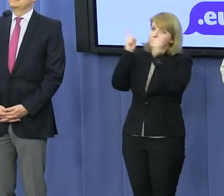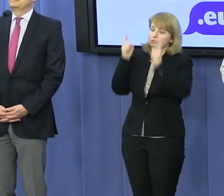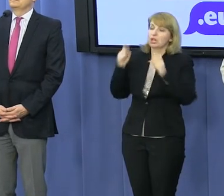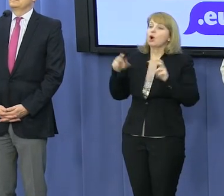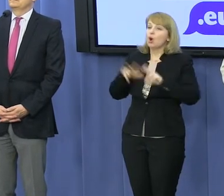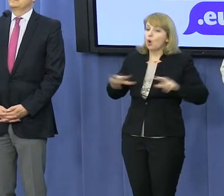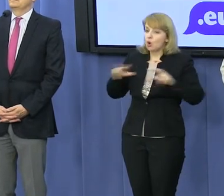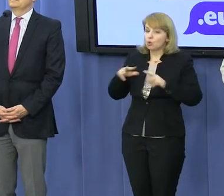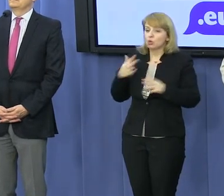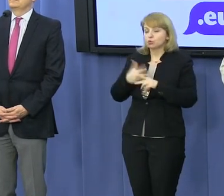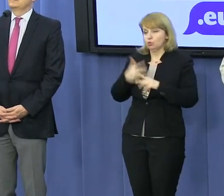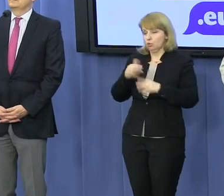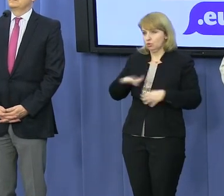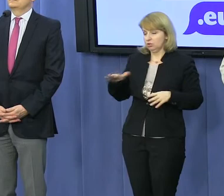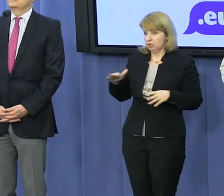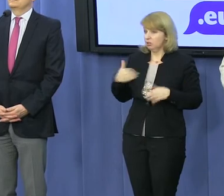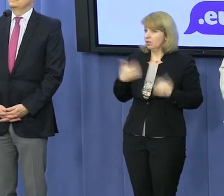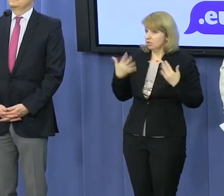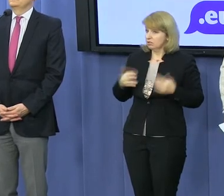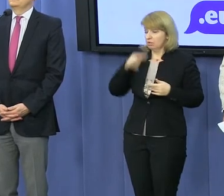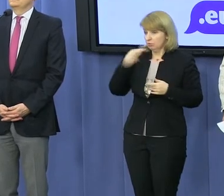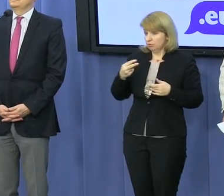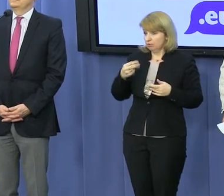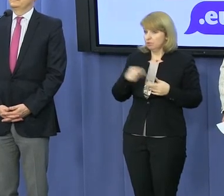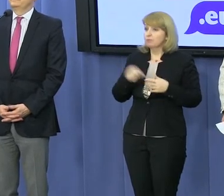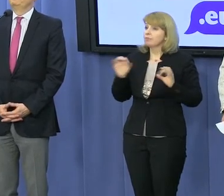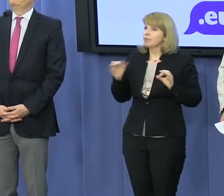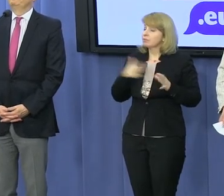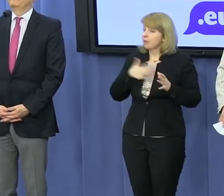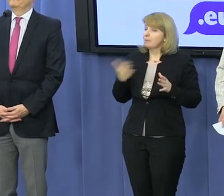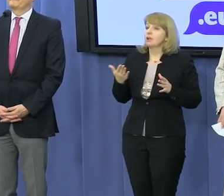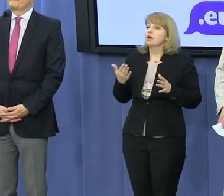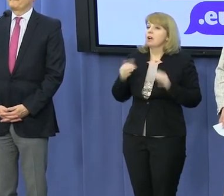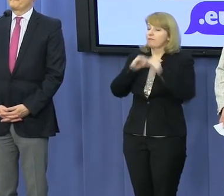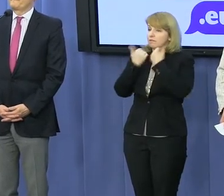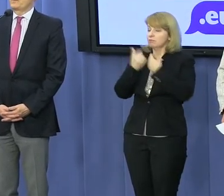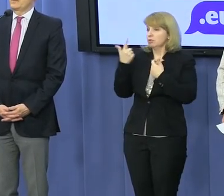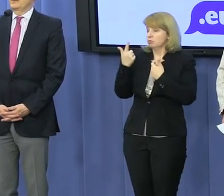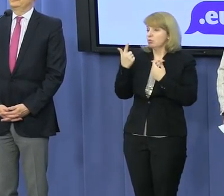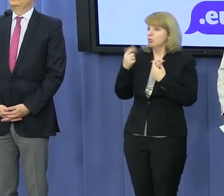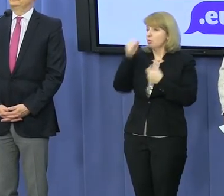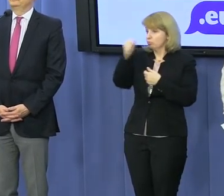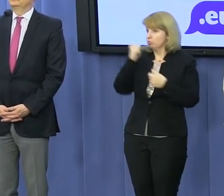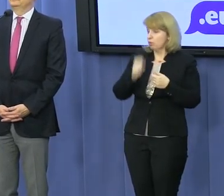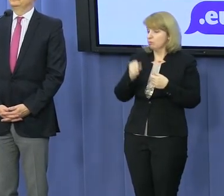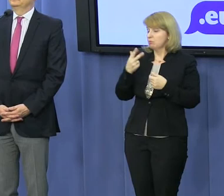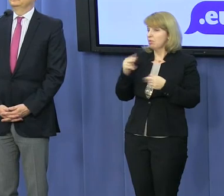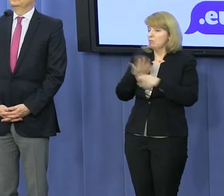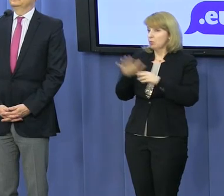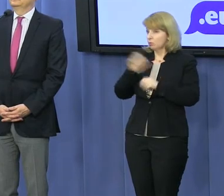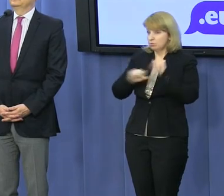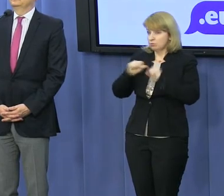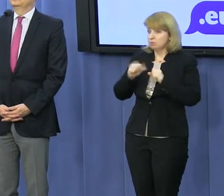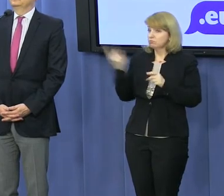Oraz chcę też przypomnieć Państwu, że mamy w Sejmie dwóch posłów niepełnosprawnych. Każdy z nich dodatkowo